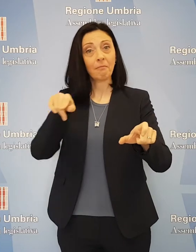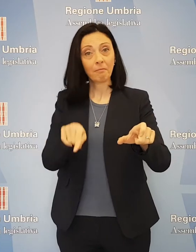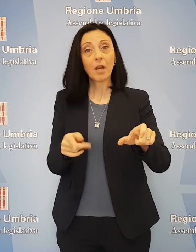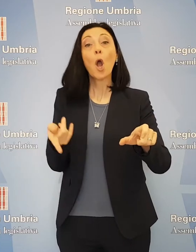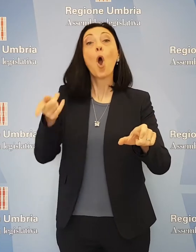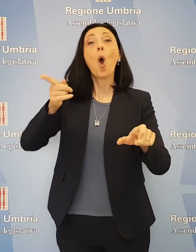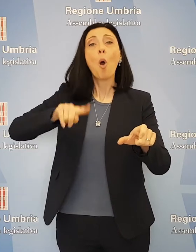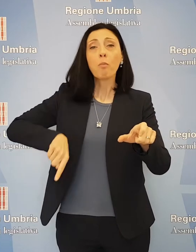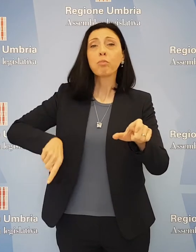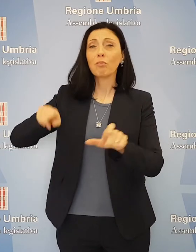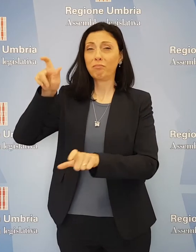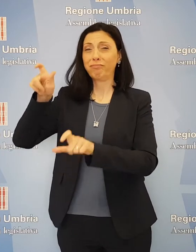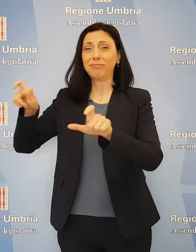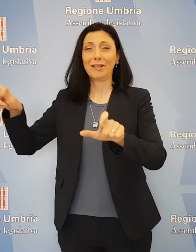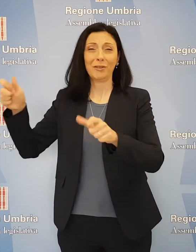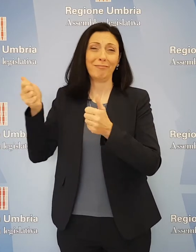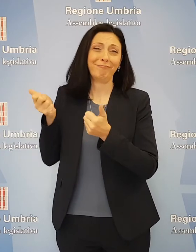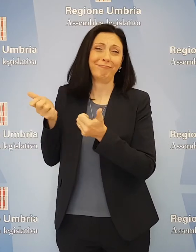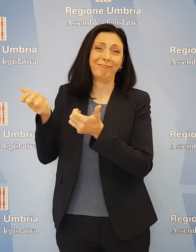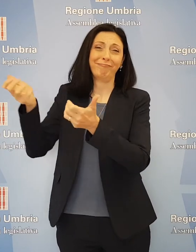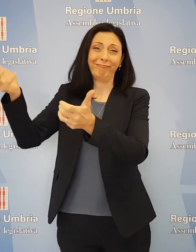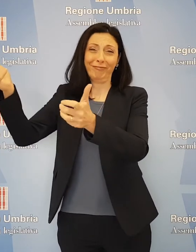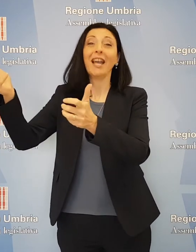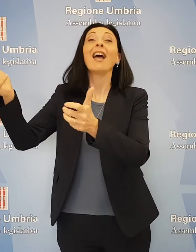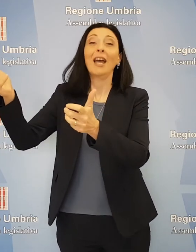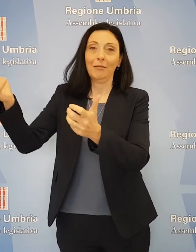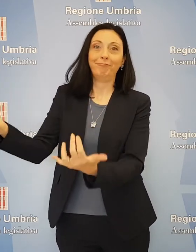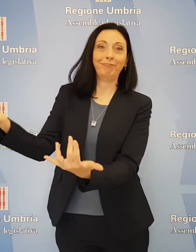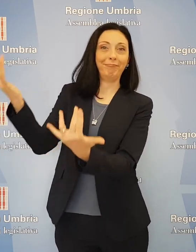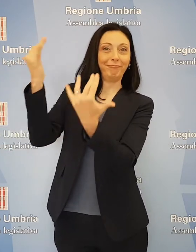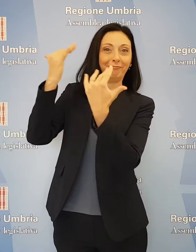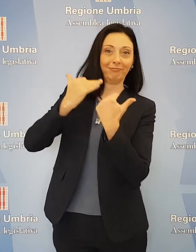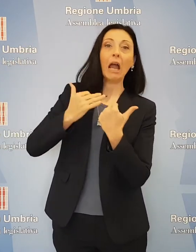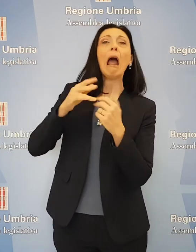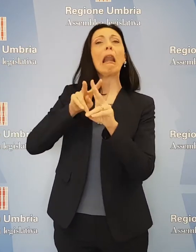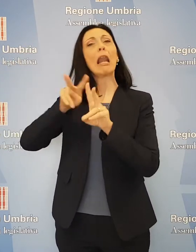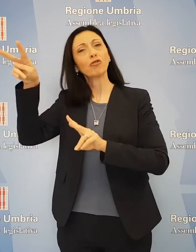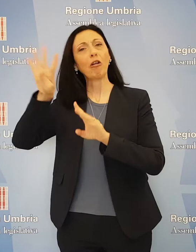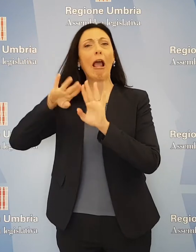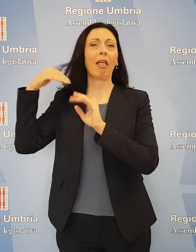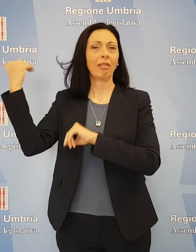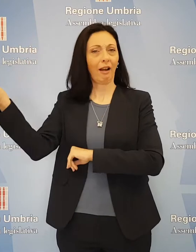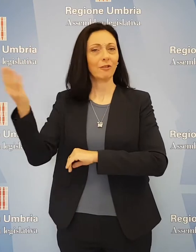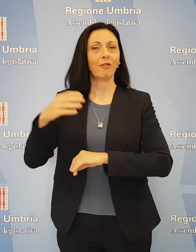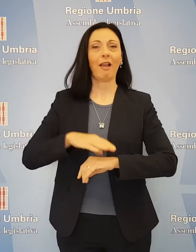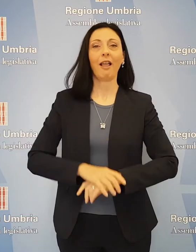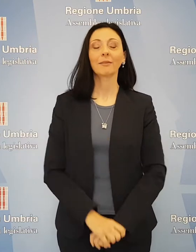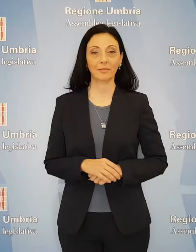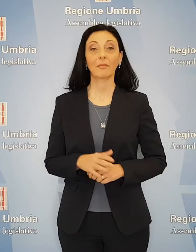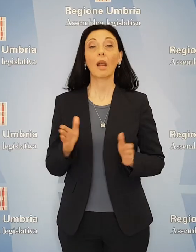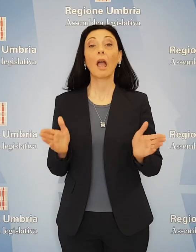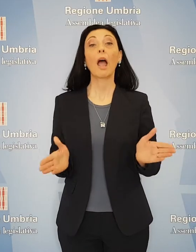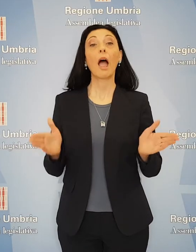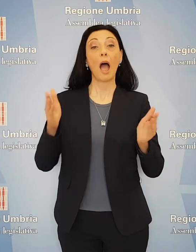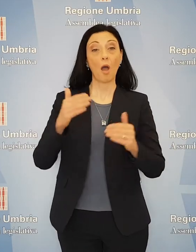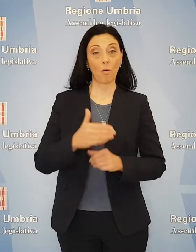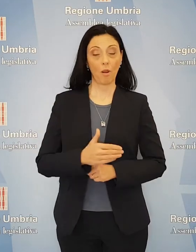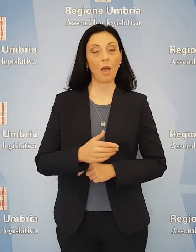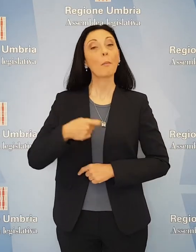locali e delle decine di migliaia di fruitori nazionali e internazionali. Illustrato in aula dal